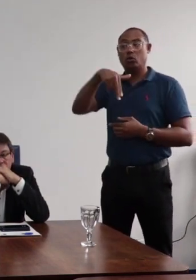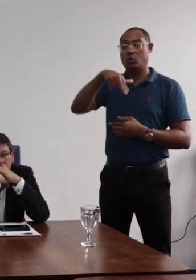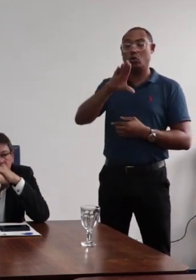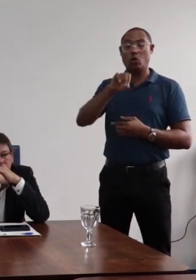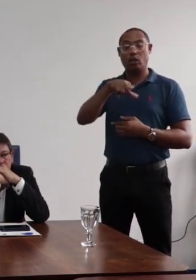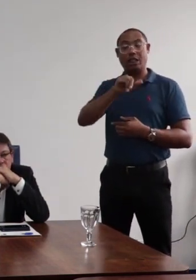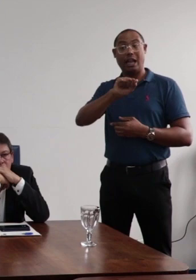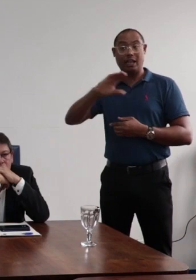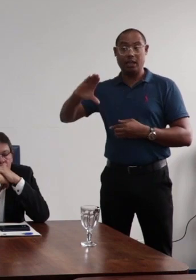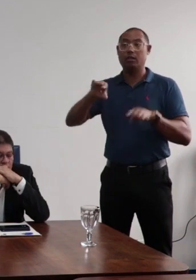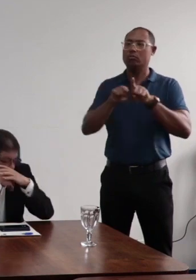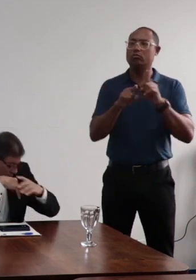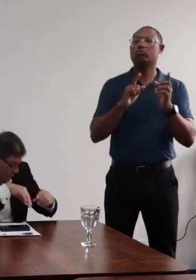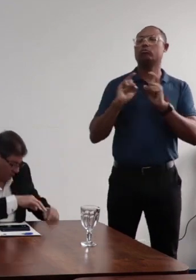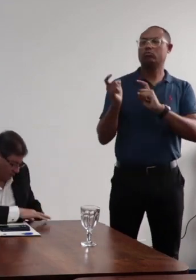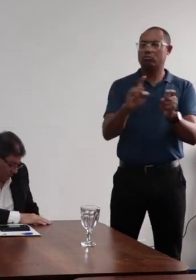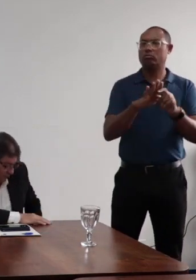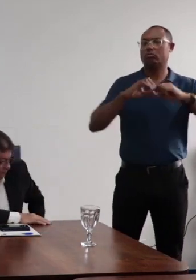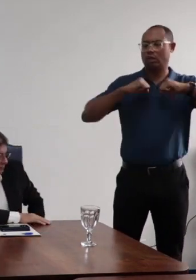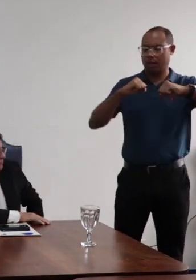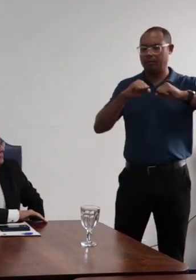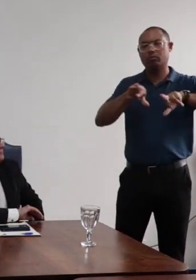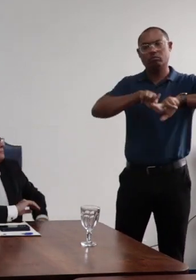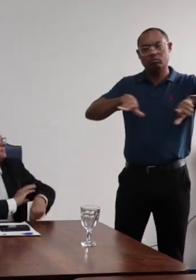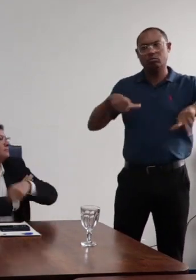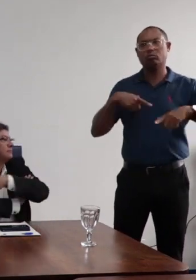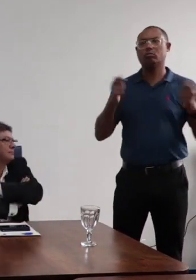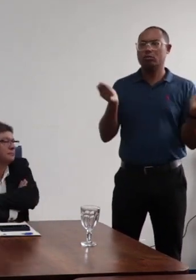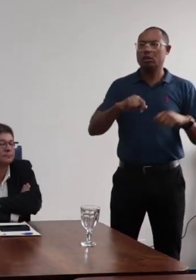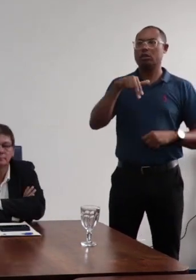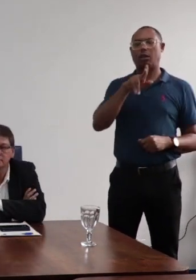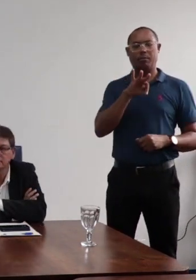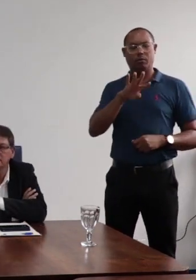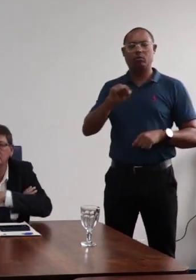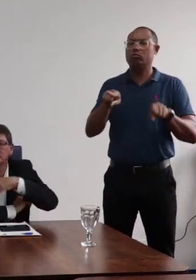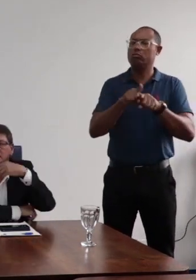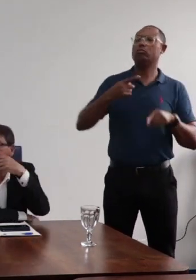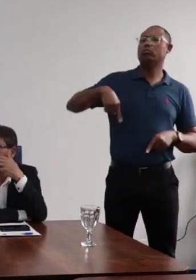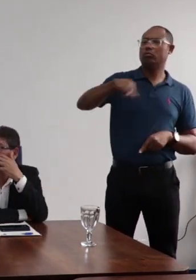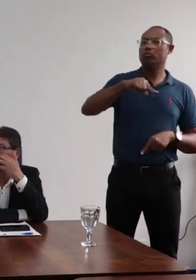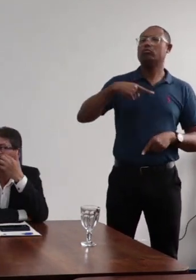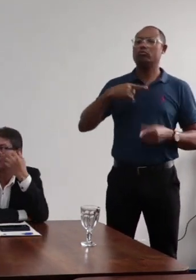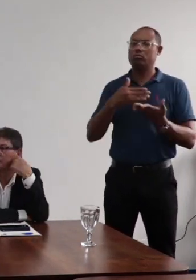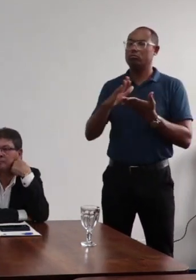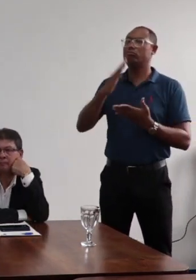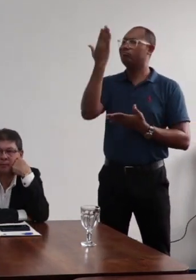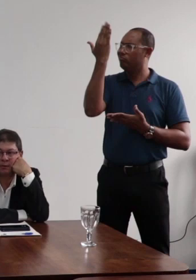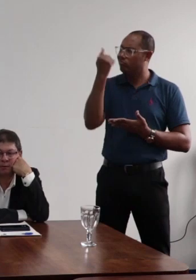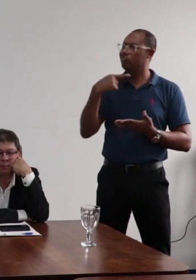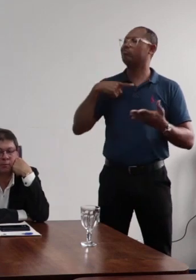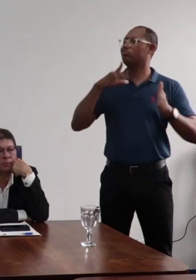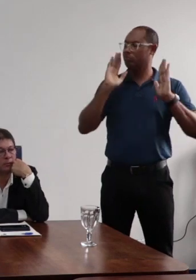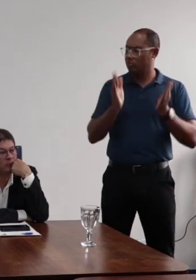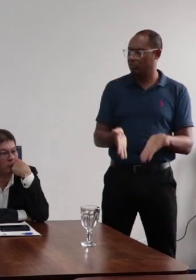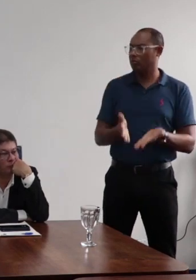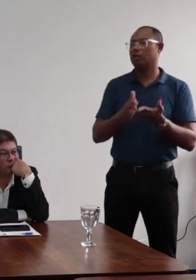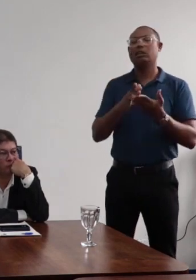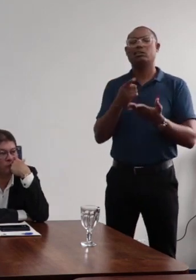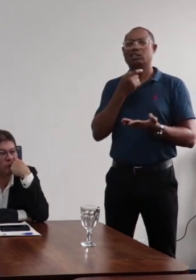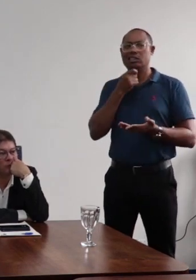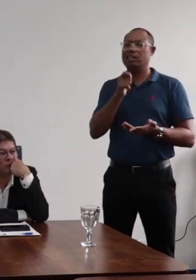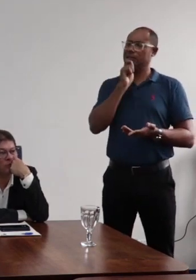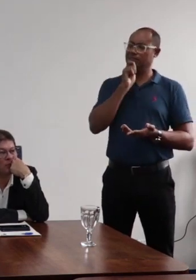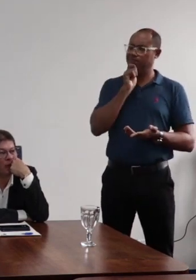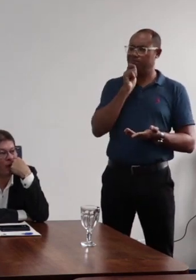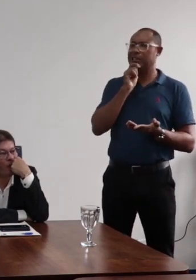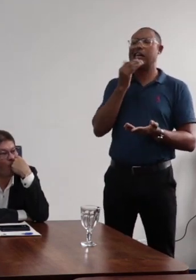ocasião, quando debatemos a aprovação daquelas minutas, nós tínhamos ciência de que havia alguma incongruência,